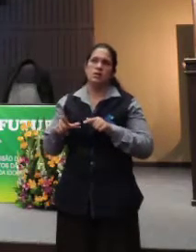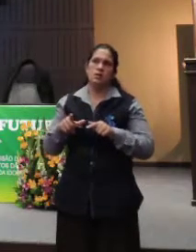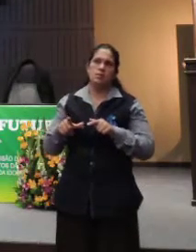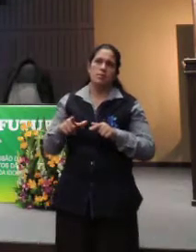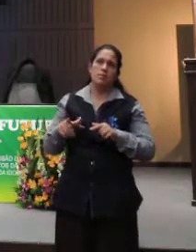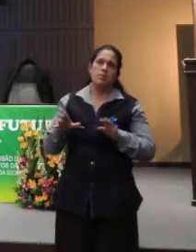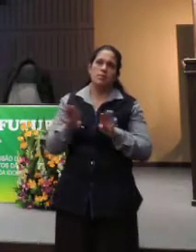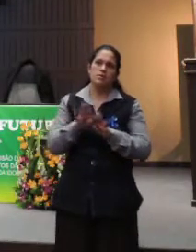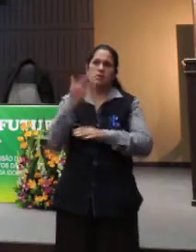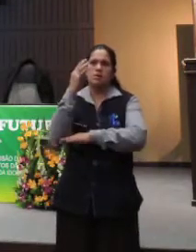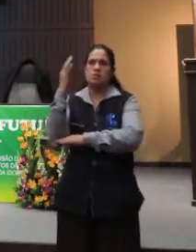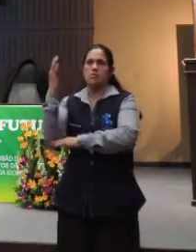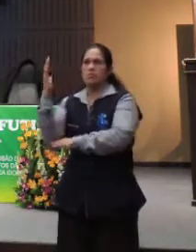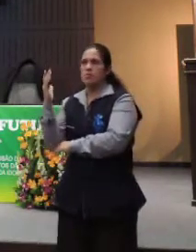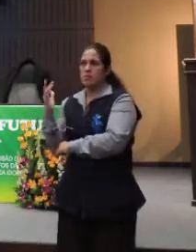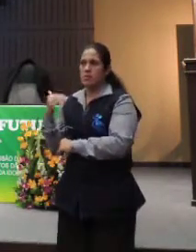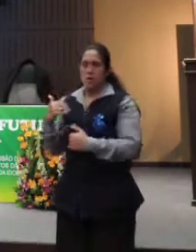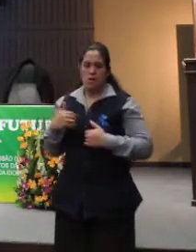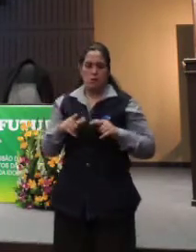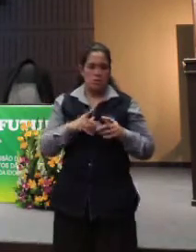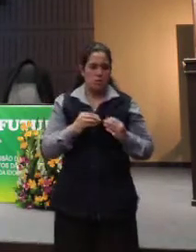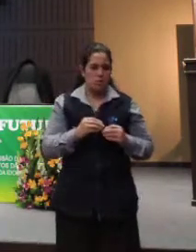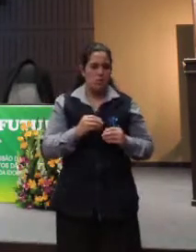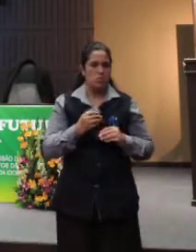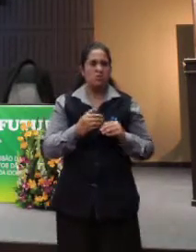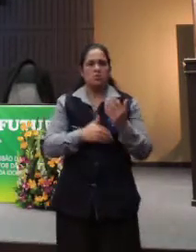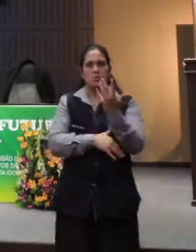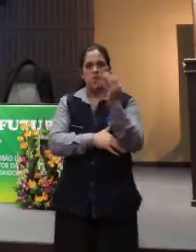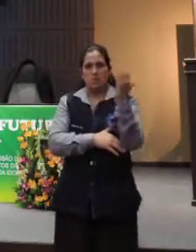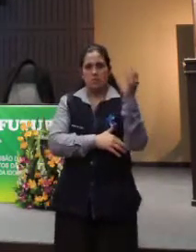ambiente muito tempo antes de ir para a área de 12 pessoas com deficiência.